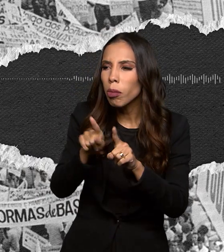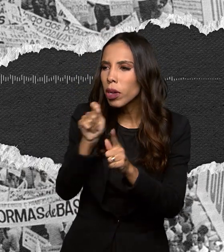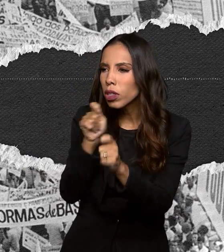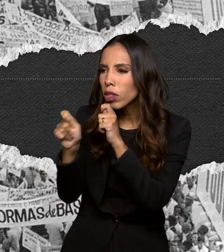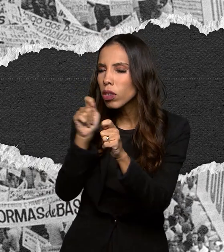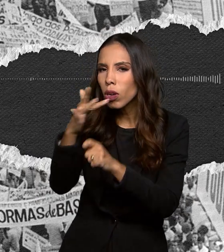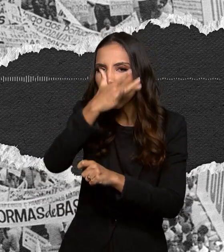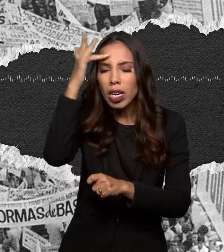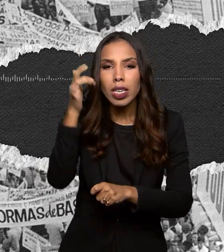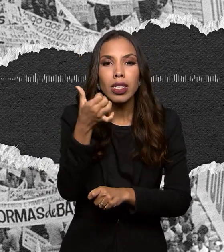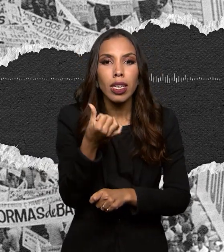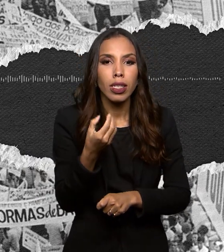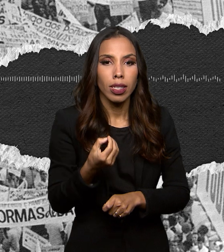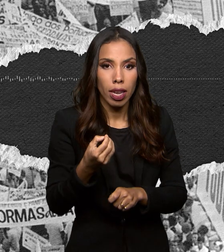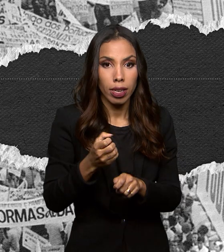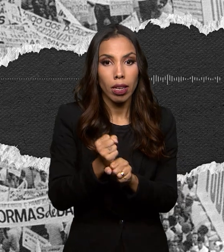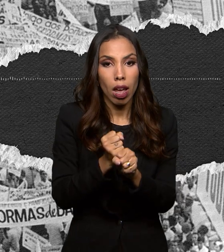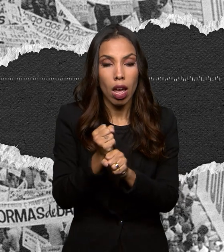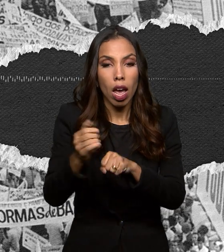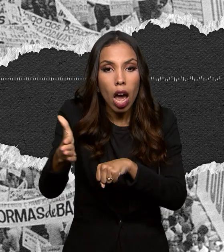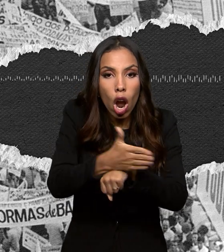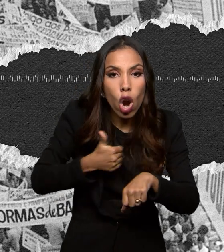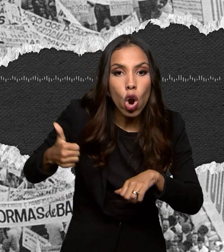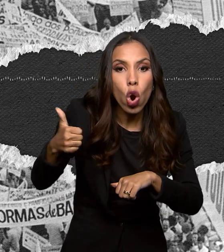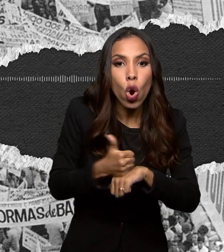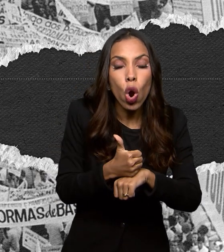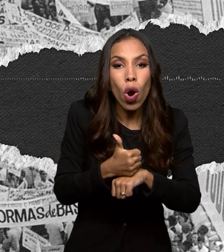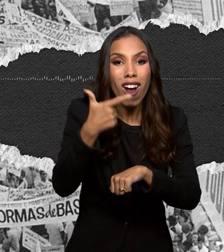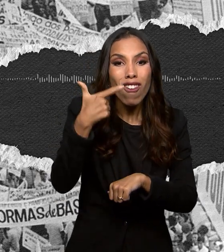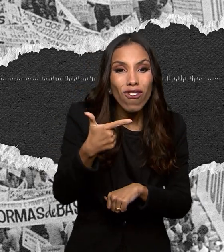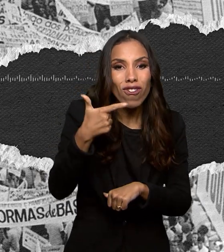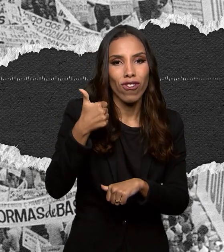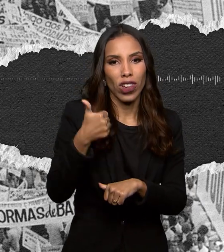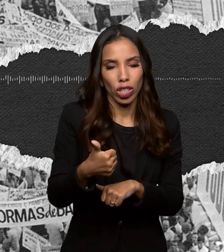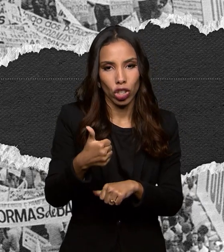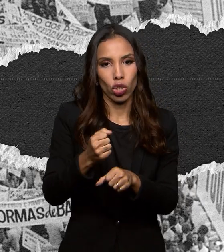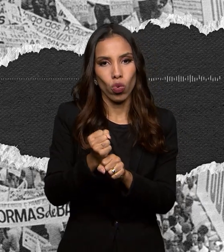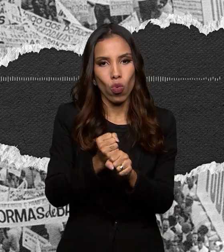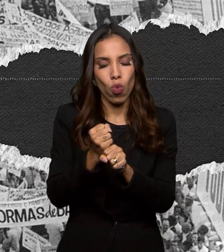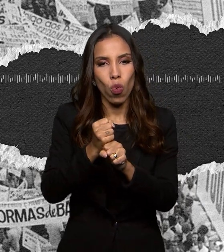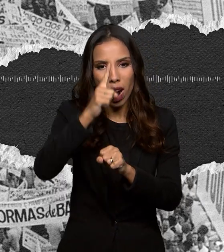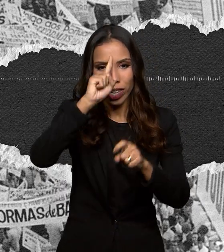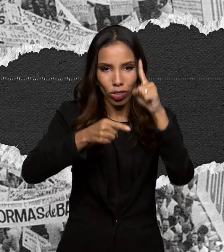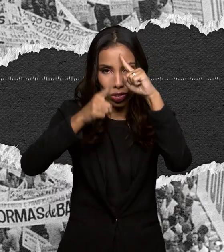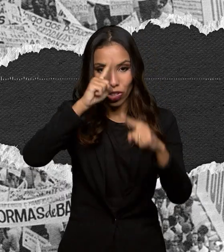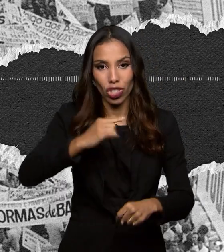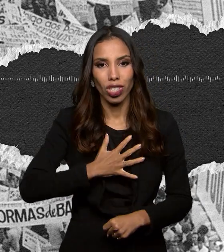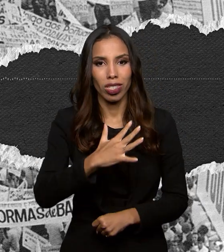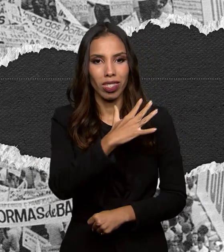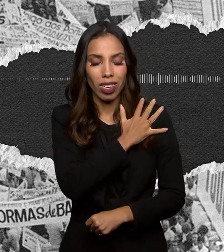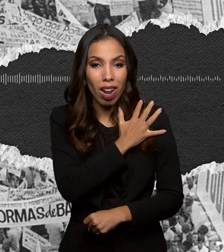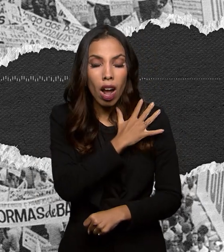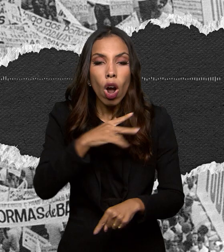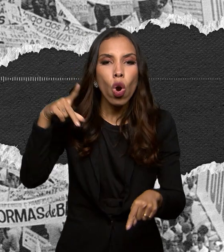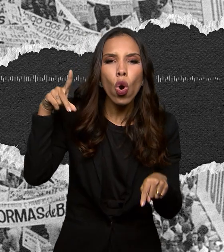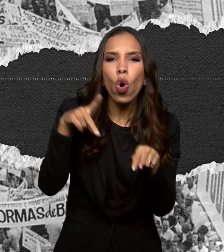golpe que submeteu o Brasil a 21 anos de ditadura militar, essa ideia da interrupção sempre esteve